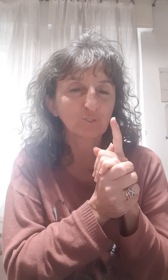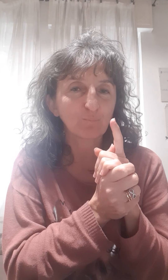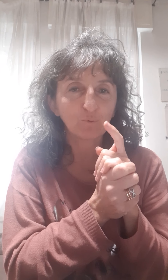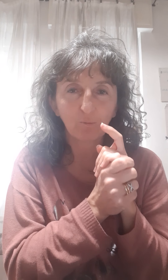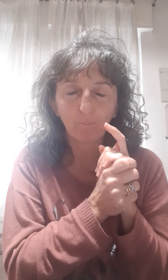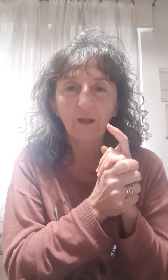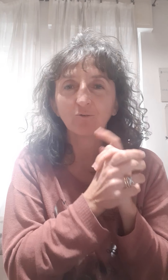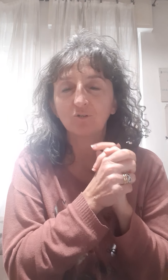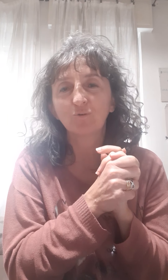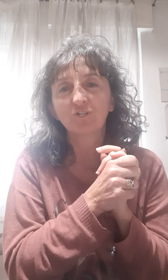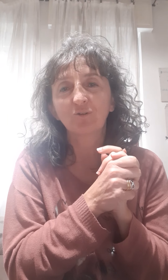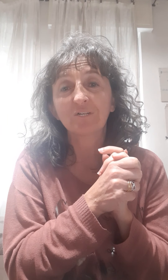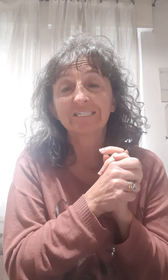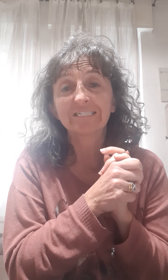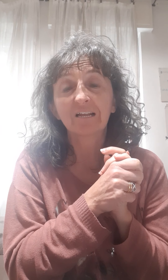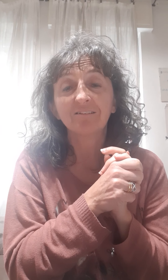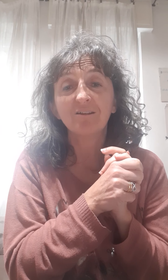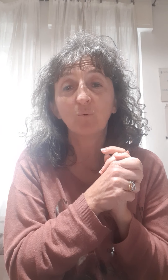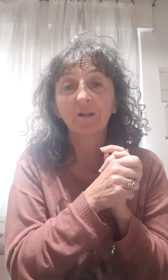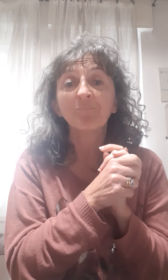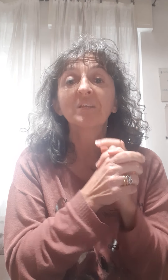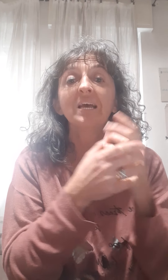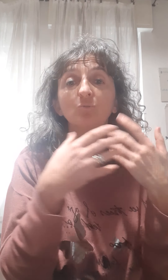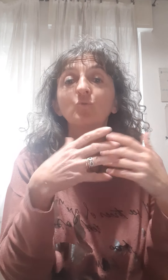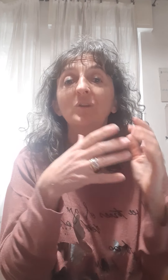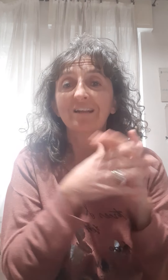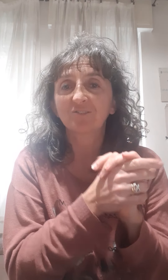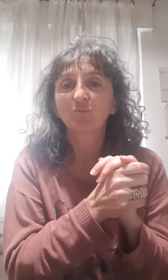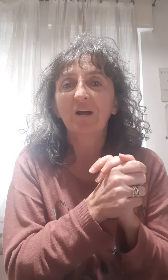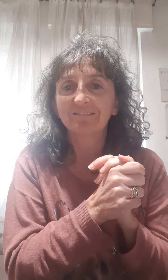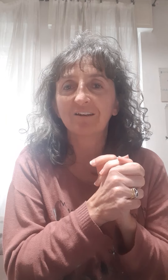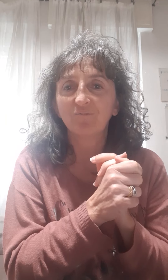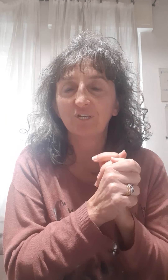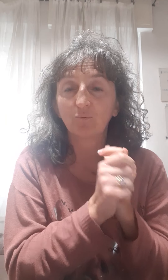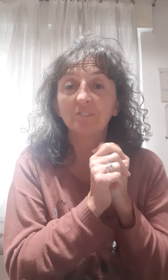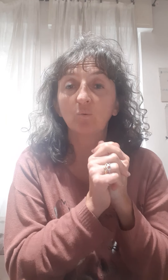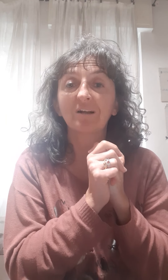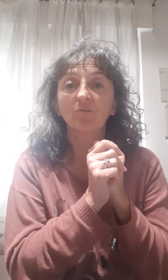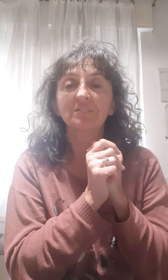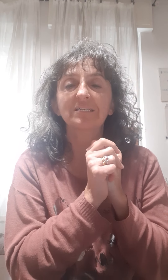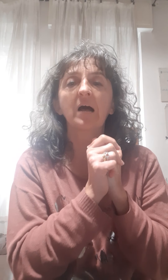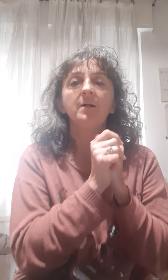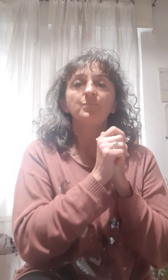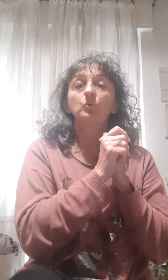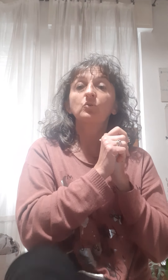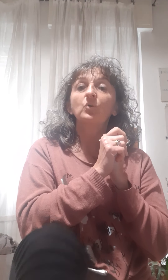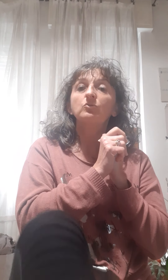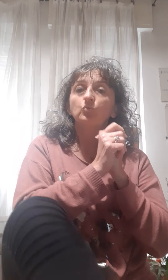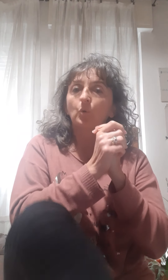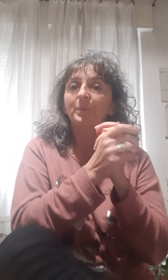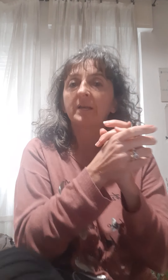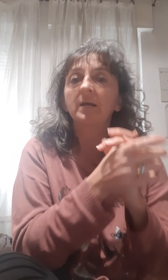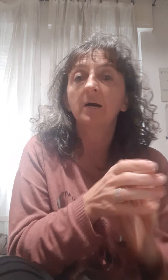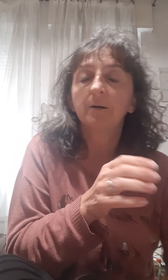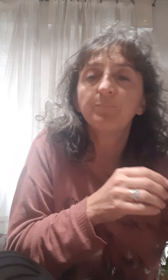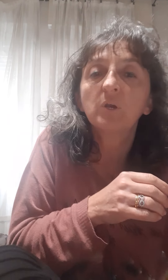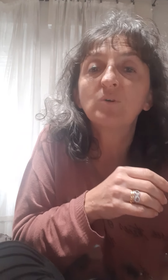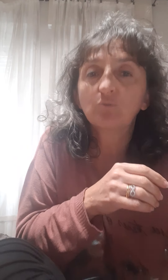sapone un paio di gocce di oli essenziali di limone tutto il grasso andrà via, quindi è un grosso aiuto in questo